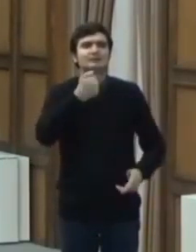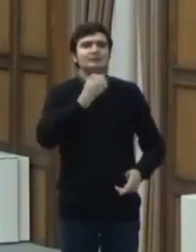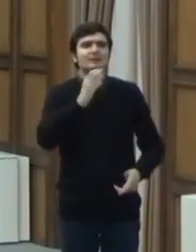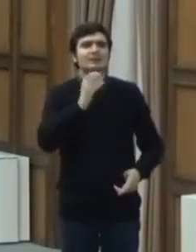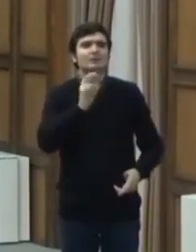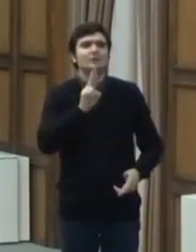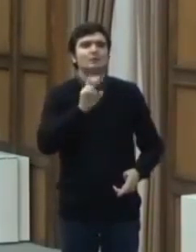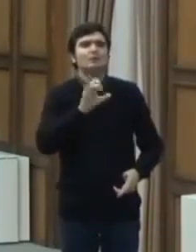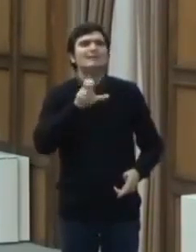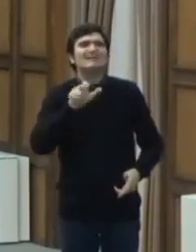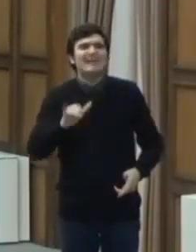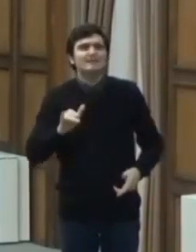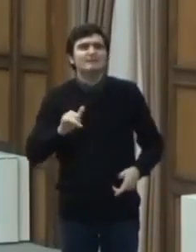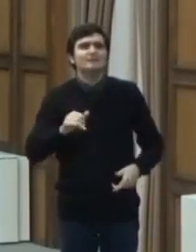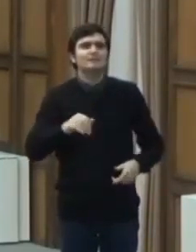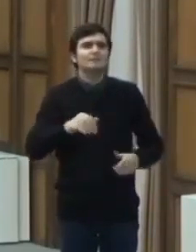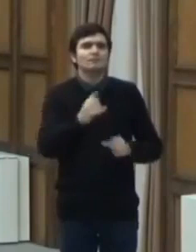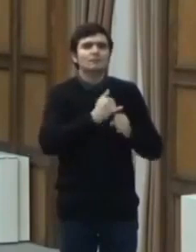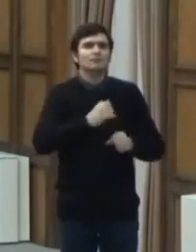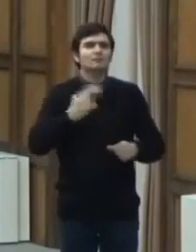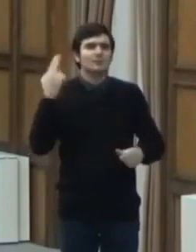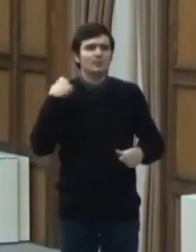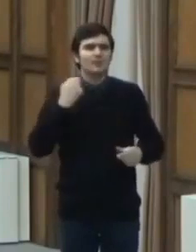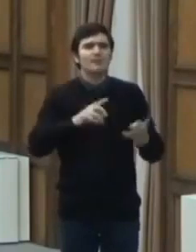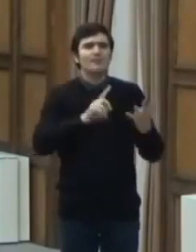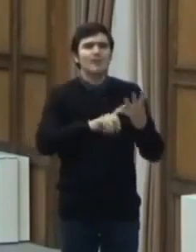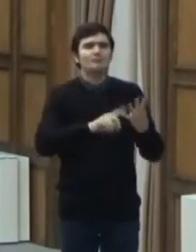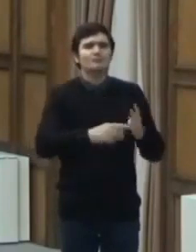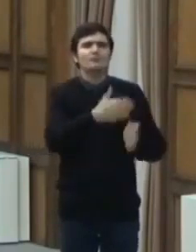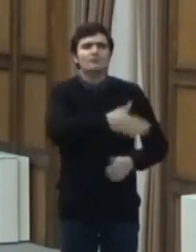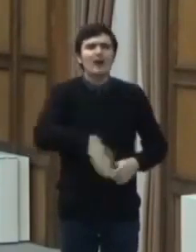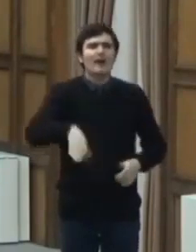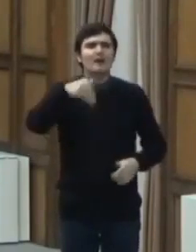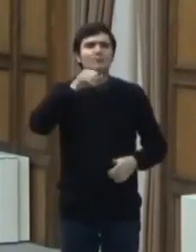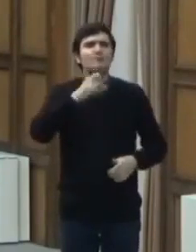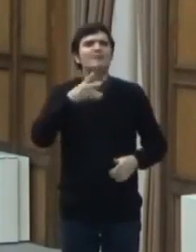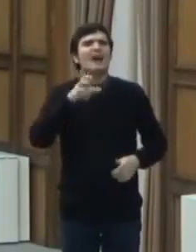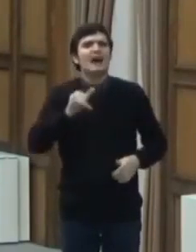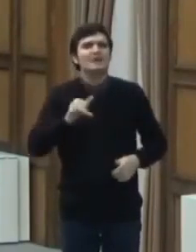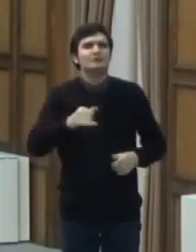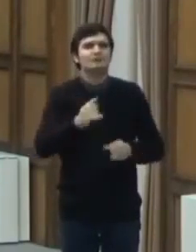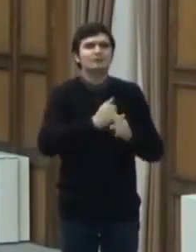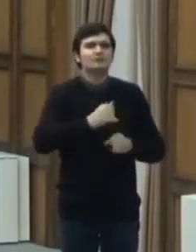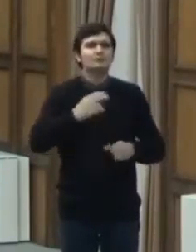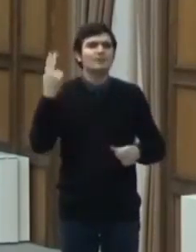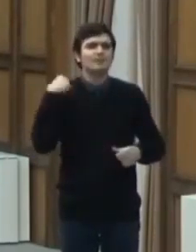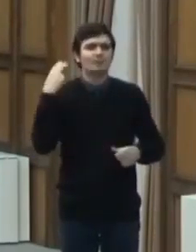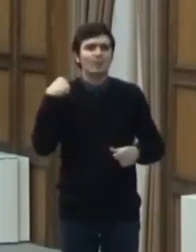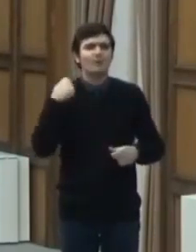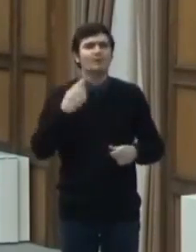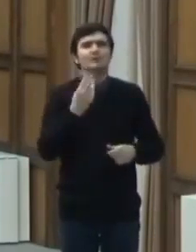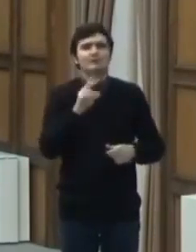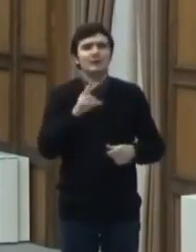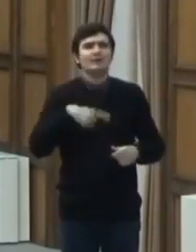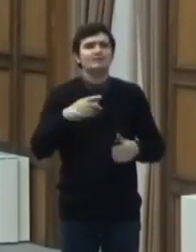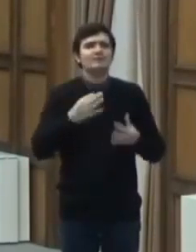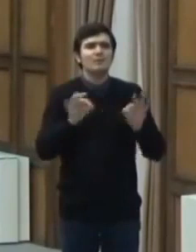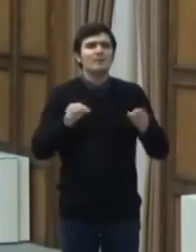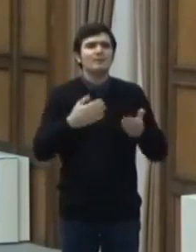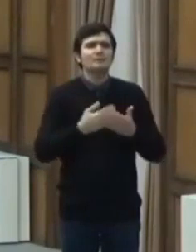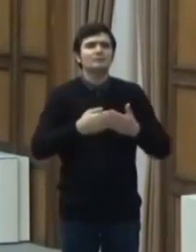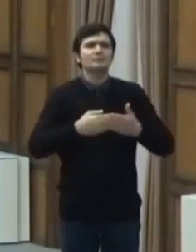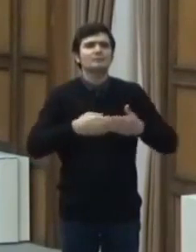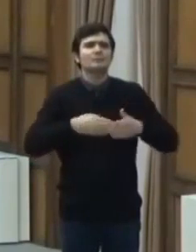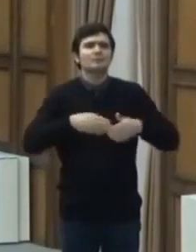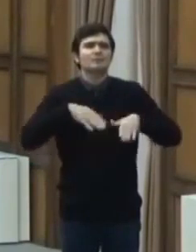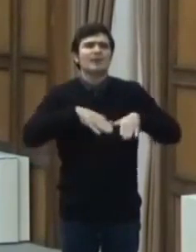circulației lucrătorilor transfrontalier. 4. Valea lui Mihai, județul Bihor, feroviar și rutier, cu excepția traficului feroviar